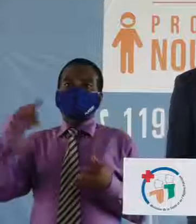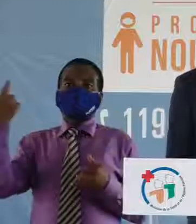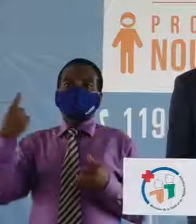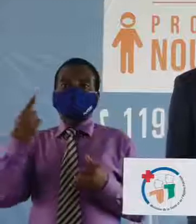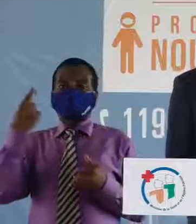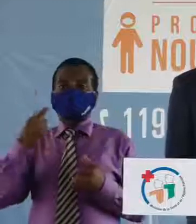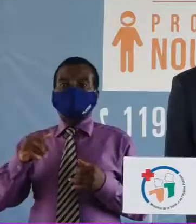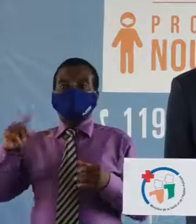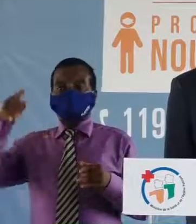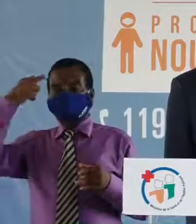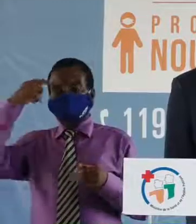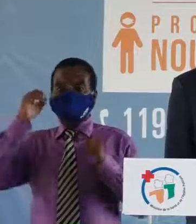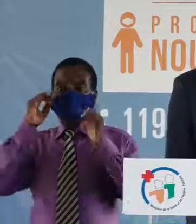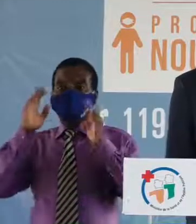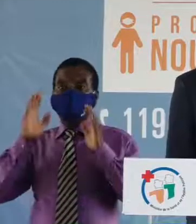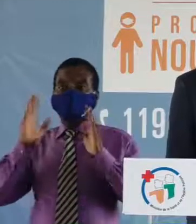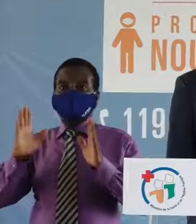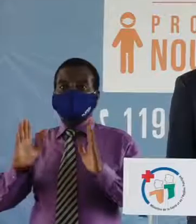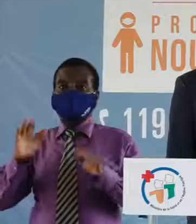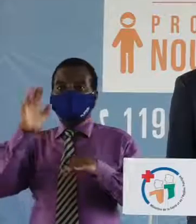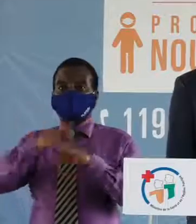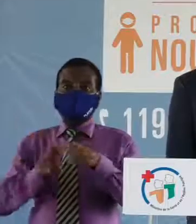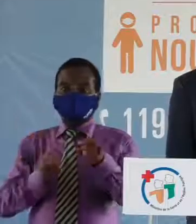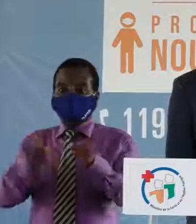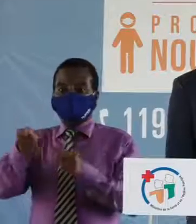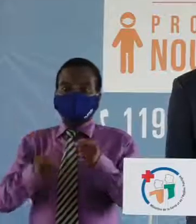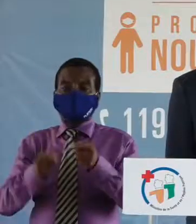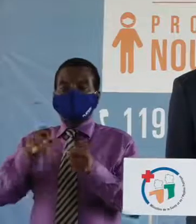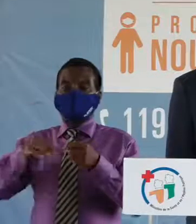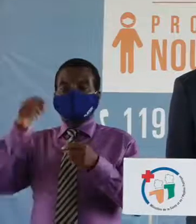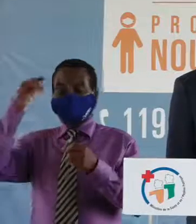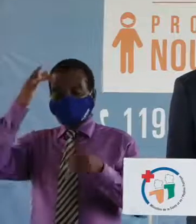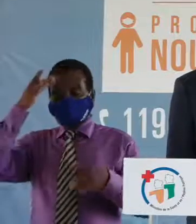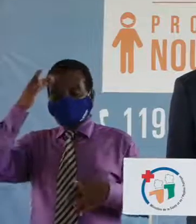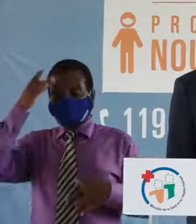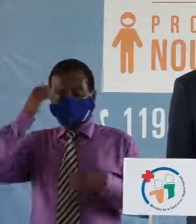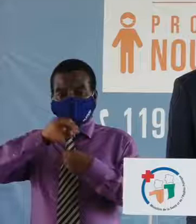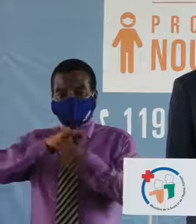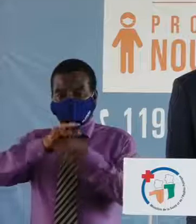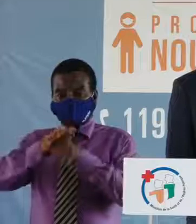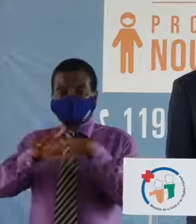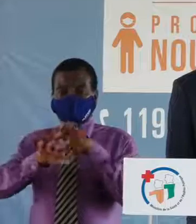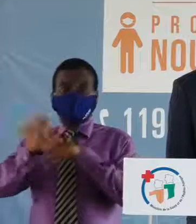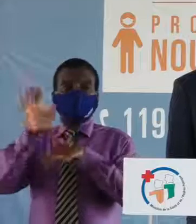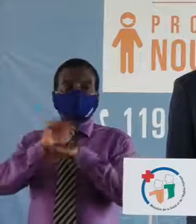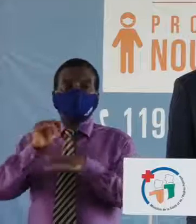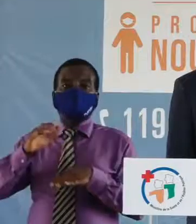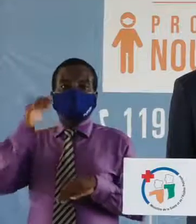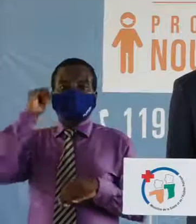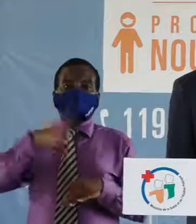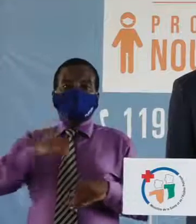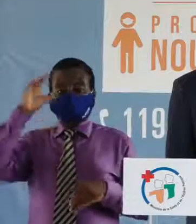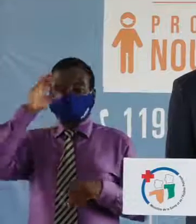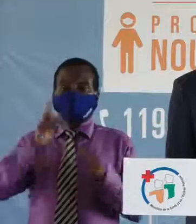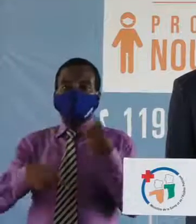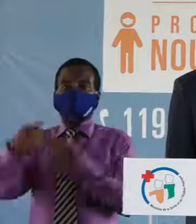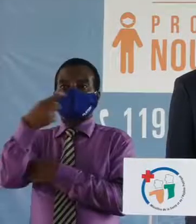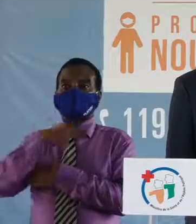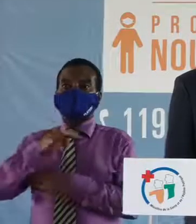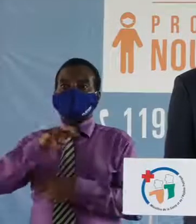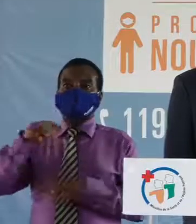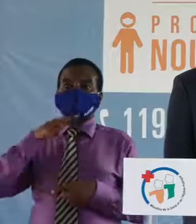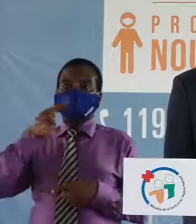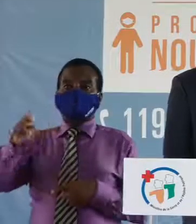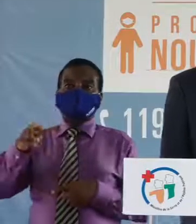du gouvernement ivoirien sur la gestion de la pandémie à coronavirus en Côte d'Ivoire. Mesdames et messieurs, bonjour. Vous êtes